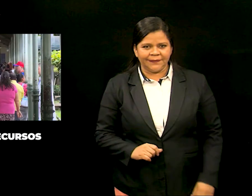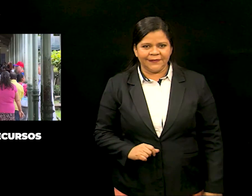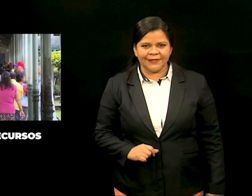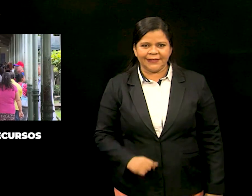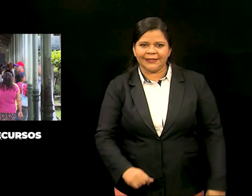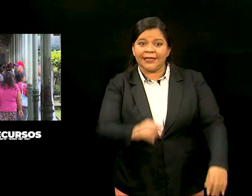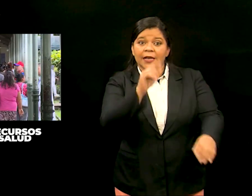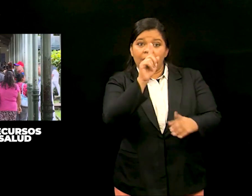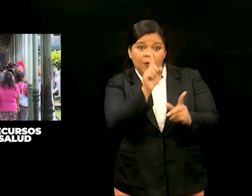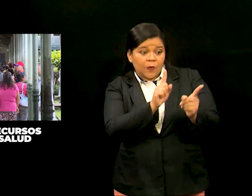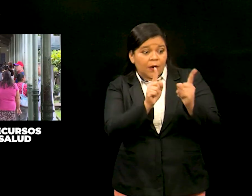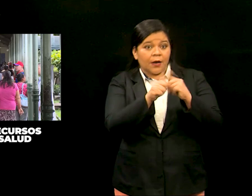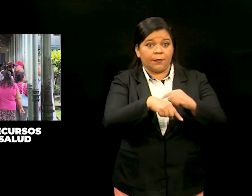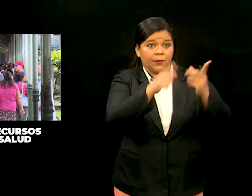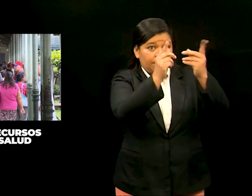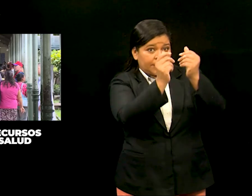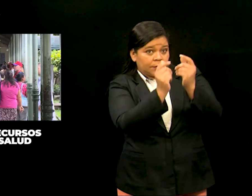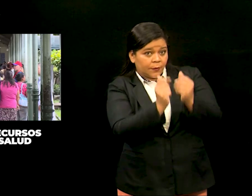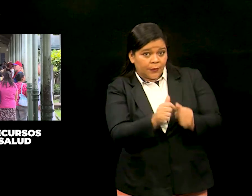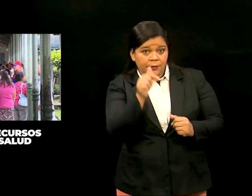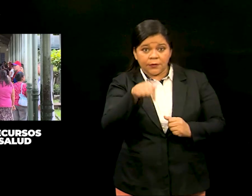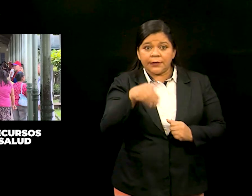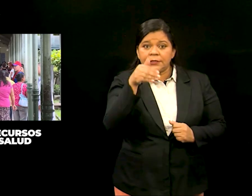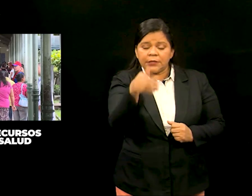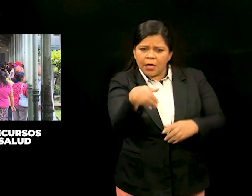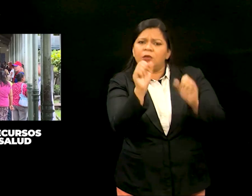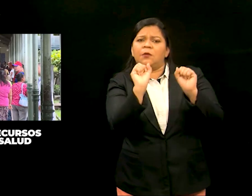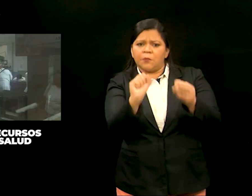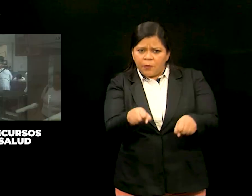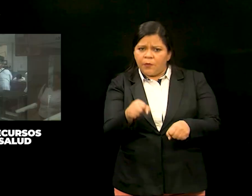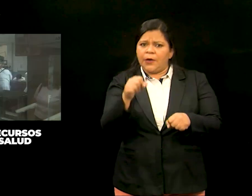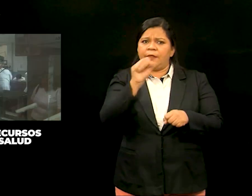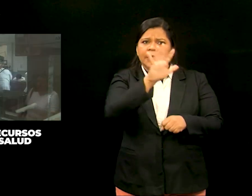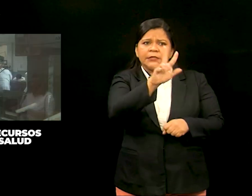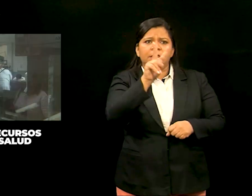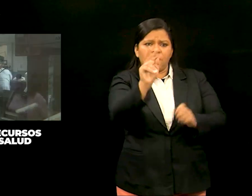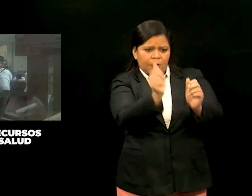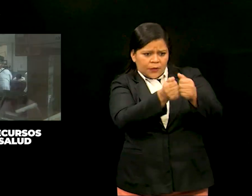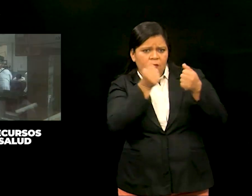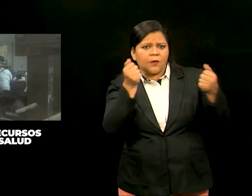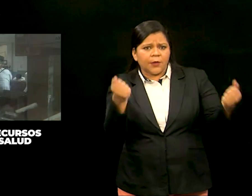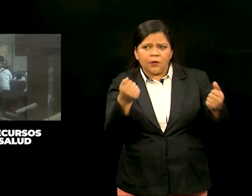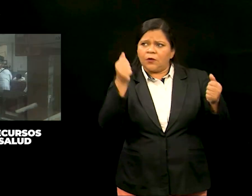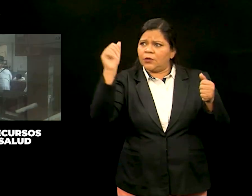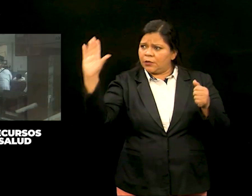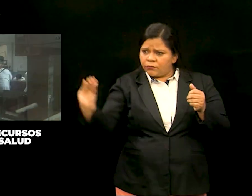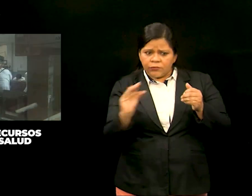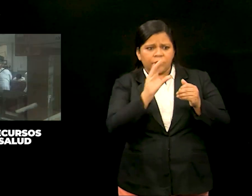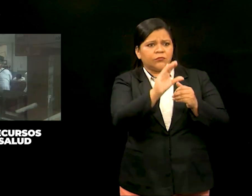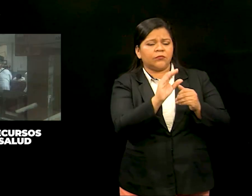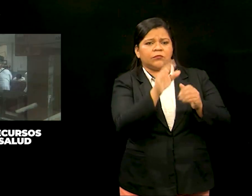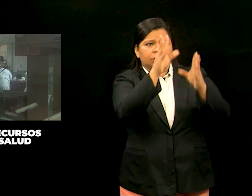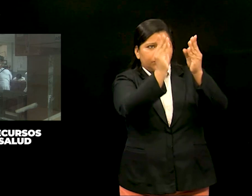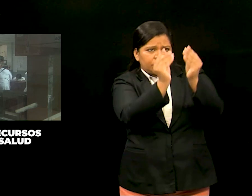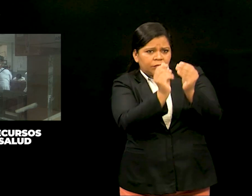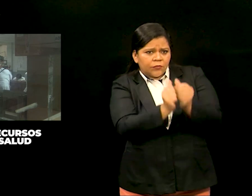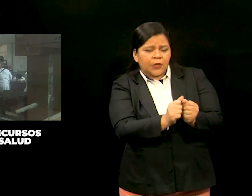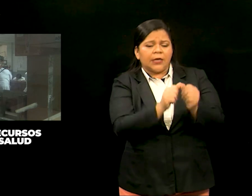Una enmienda al presupuesto vigente que permitirá incorporar 52.598